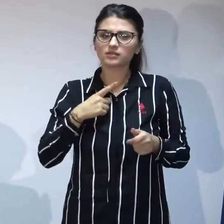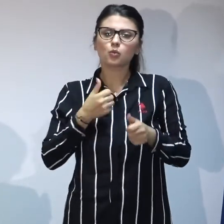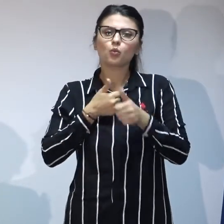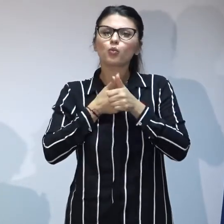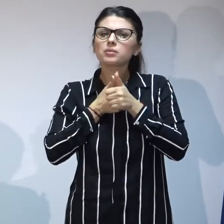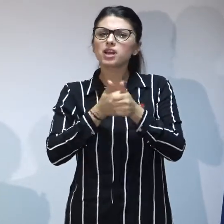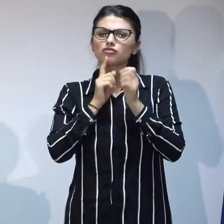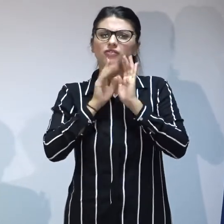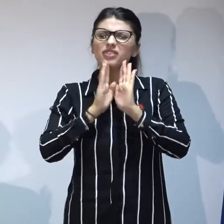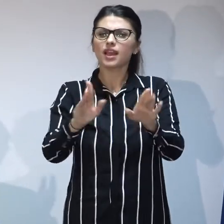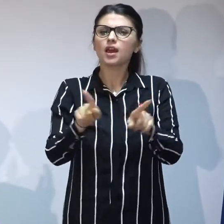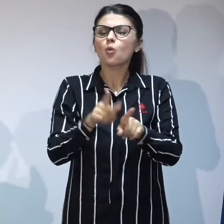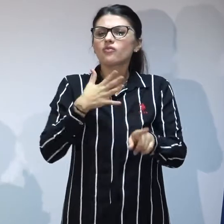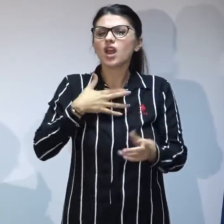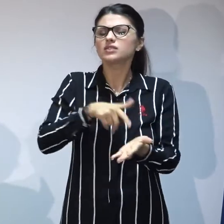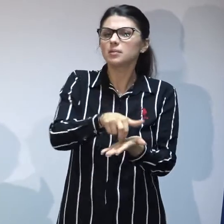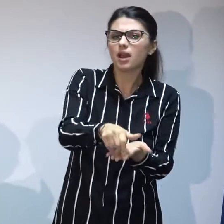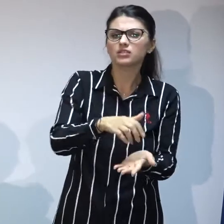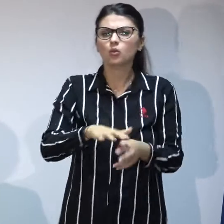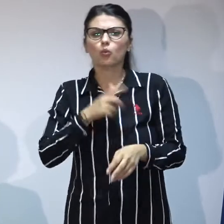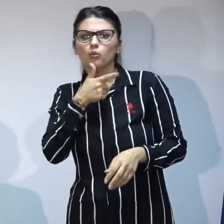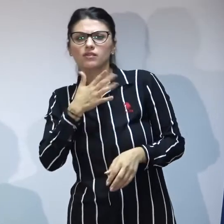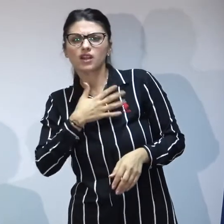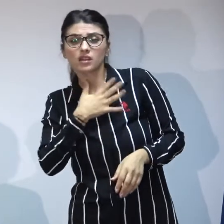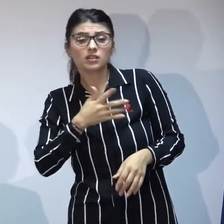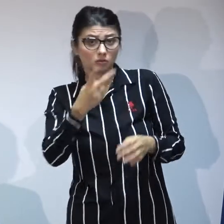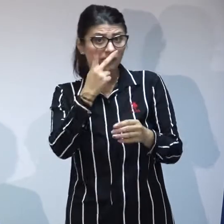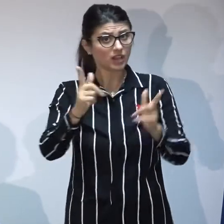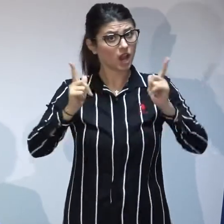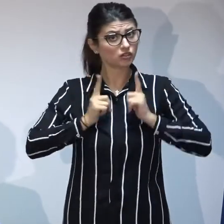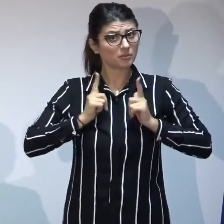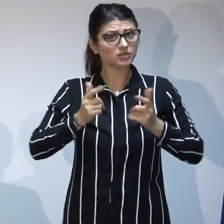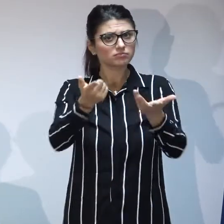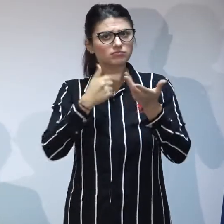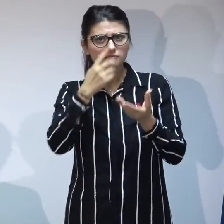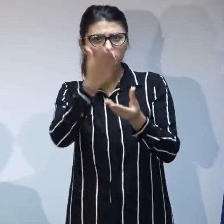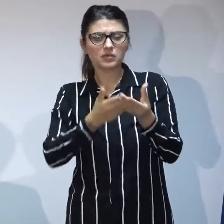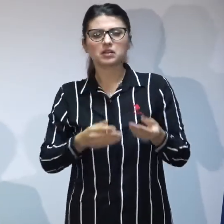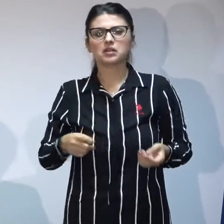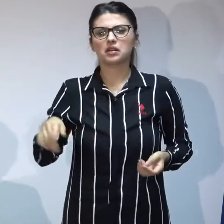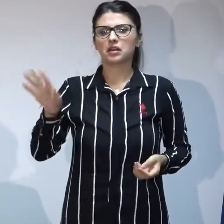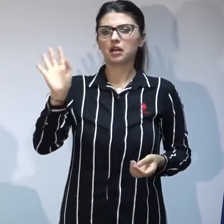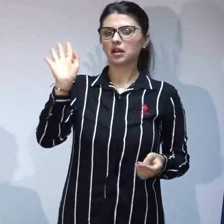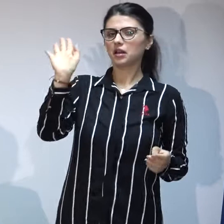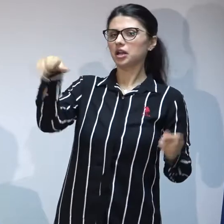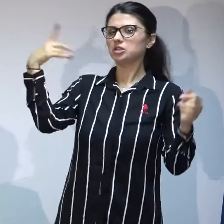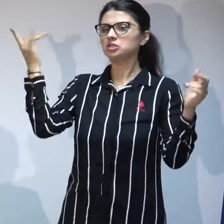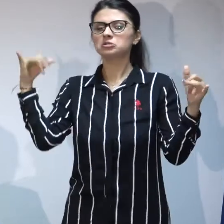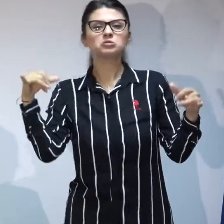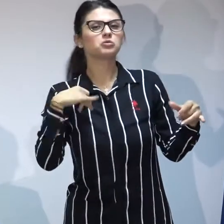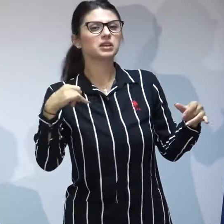pe care dorim să mergem iată ce ne așteptăm de la dumneavoastră au tratat cu superficialitate